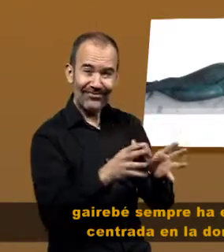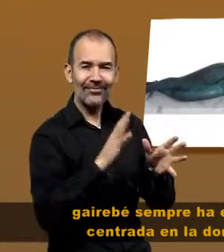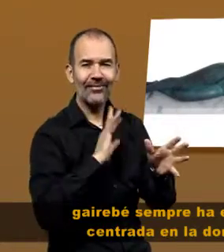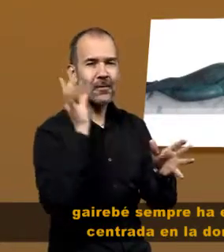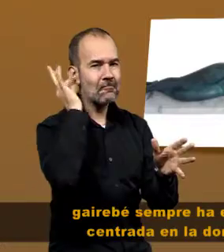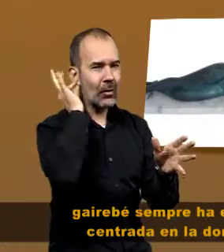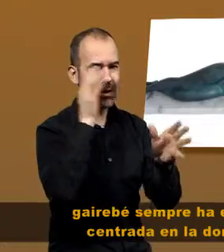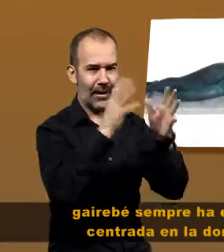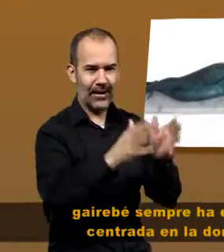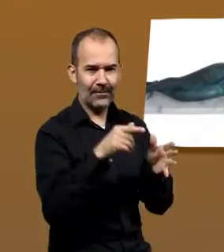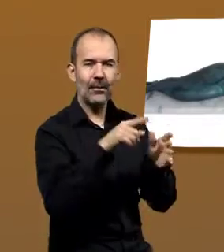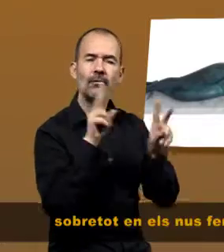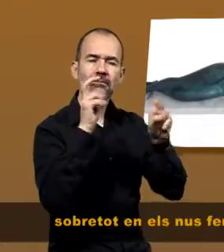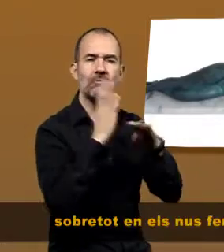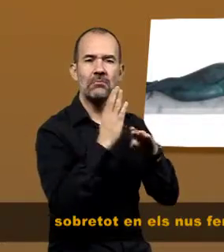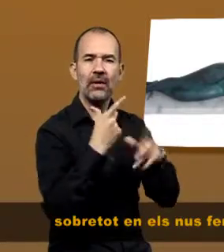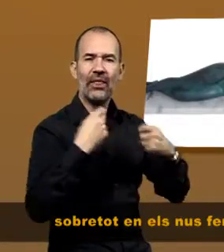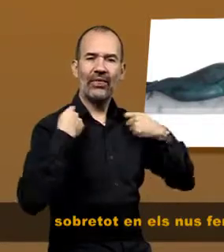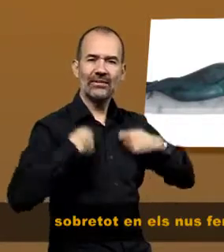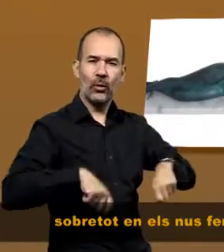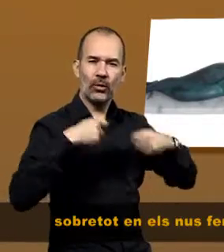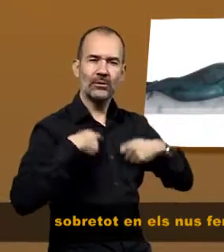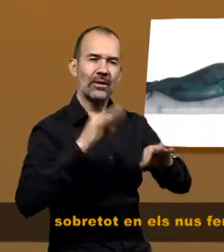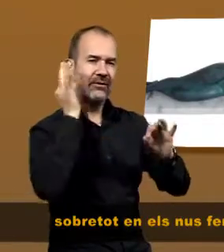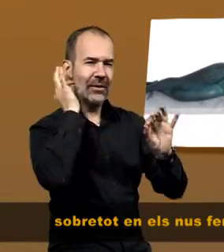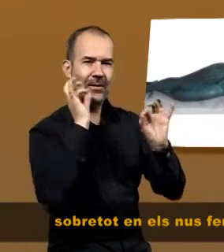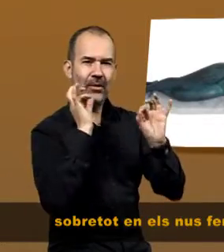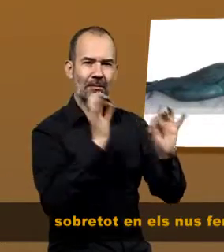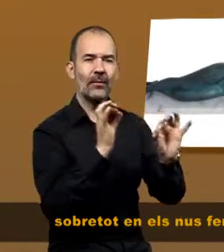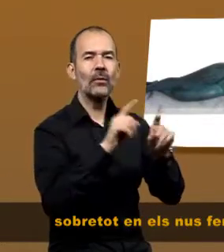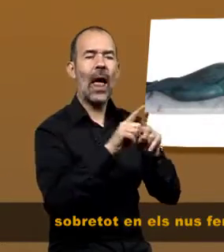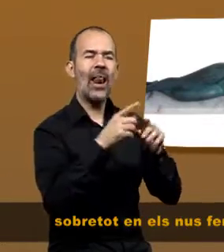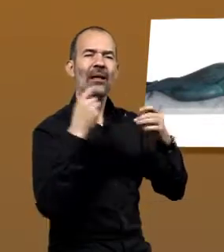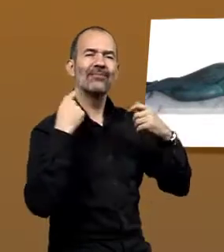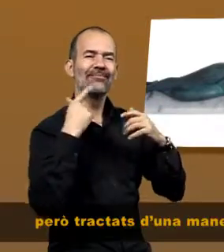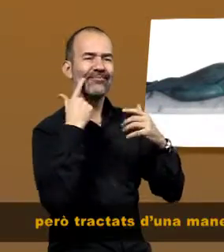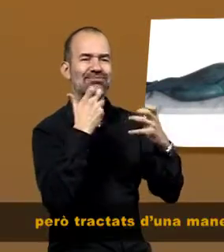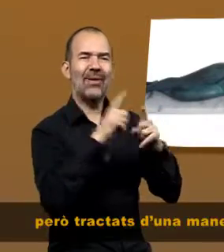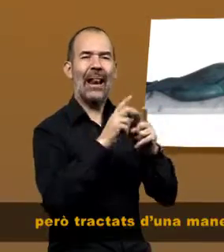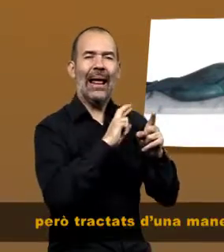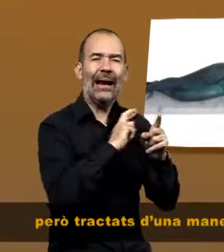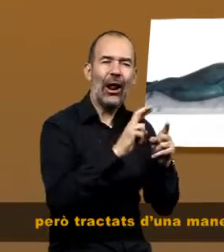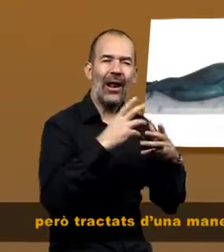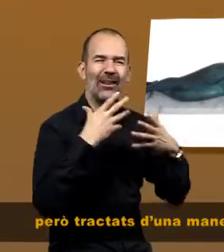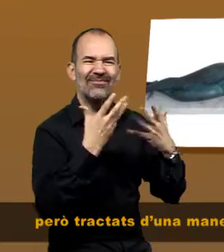en els nus femenins, però tractats d'una manera casta, sensuals, però sense erotisme.